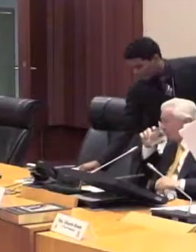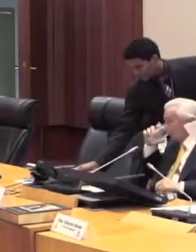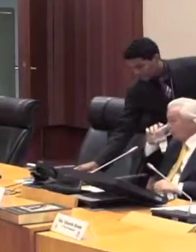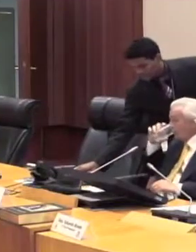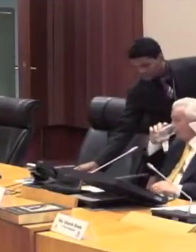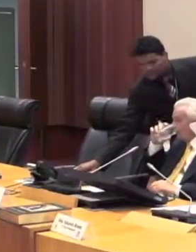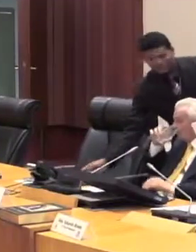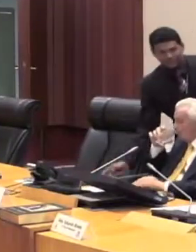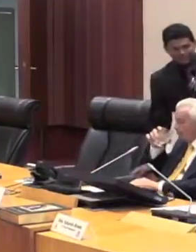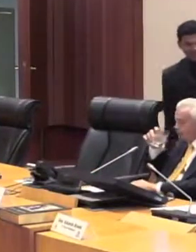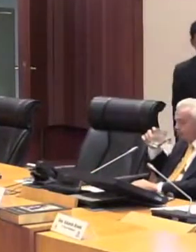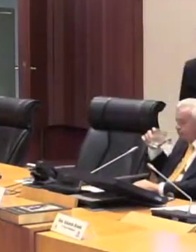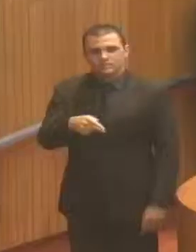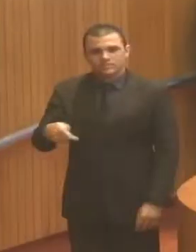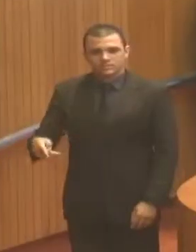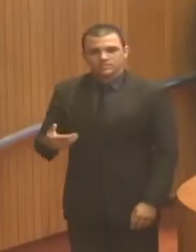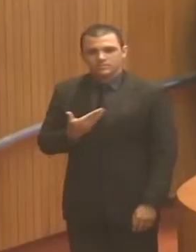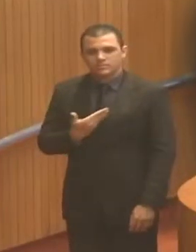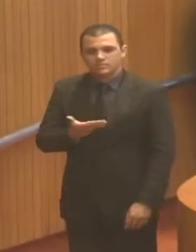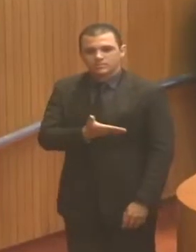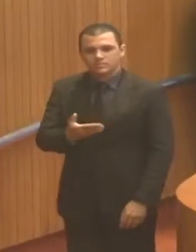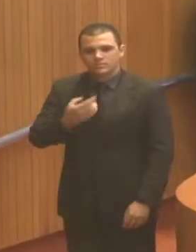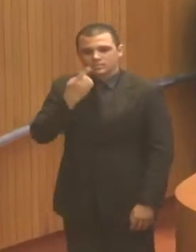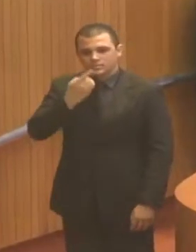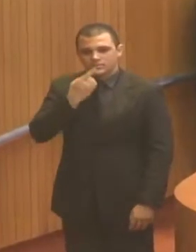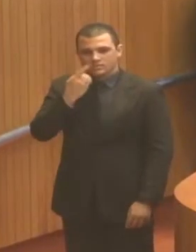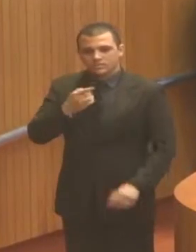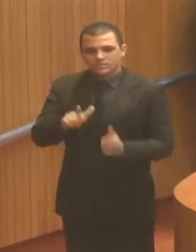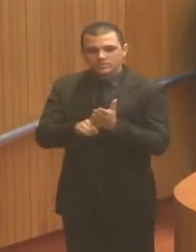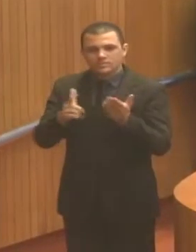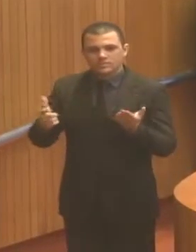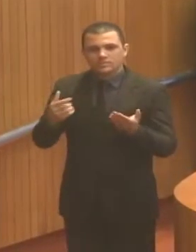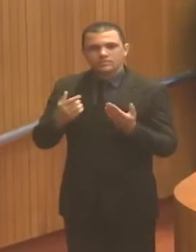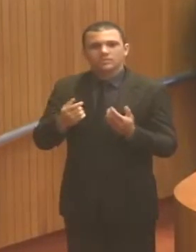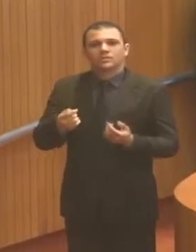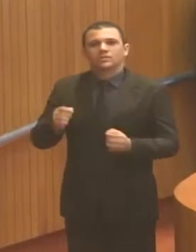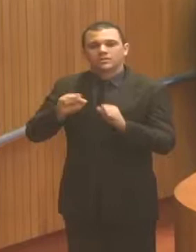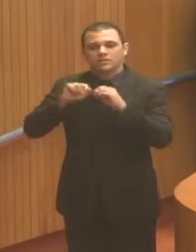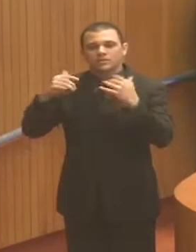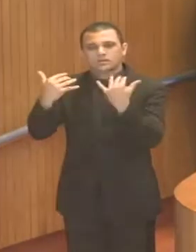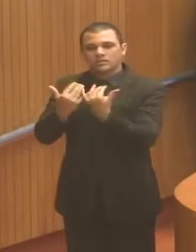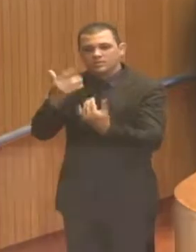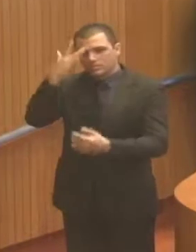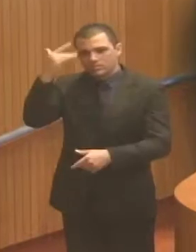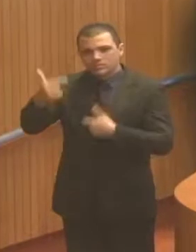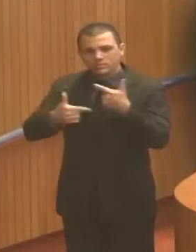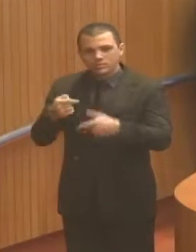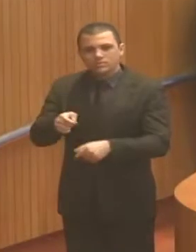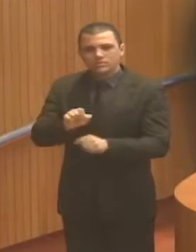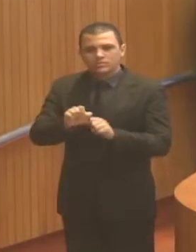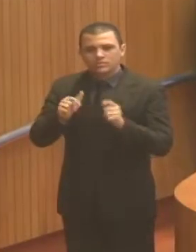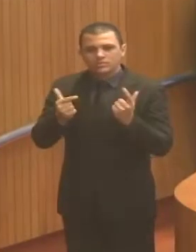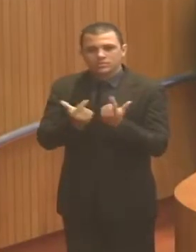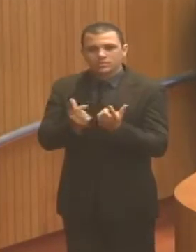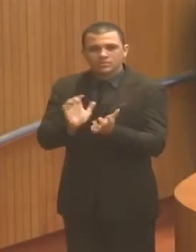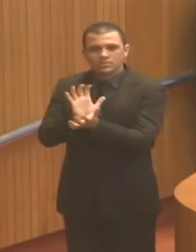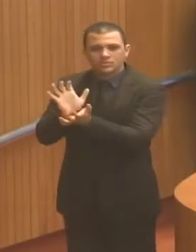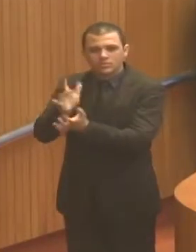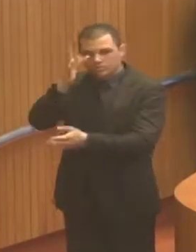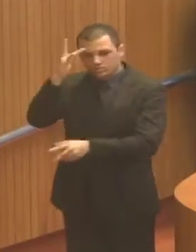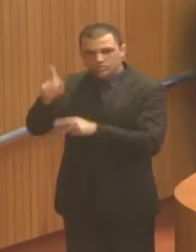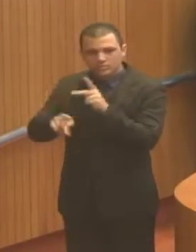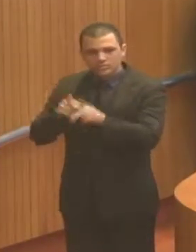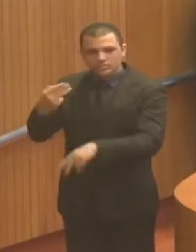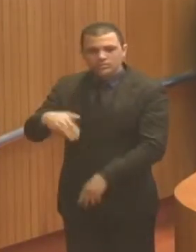Senhor presidente, colegas parlamentares, imprensa, galeria, servidores, povo do Maranhão, quero me desculpar, senhor presidente,